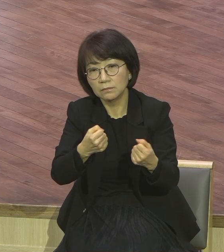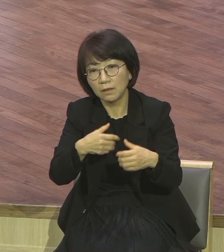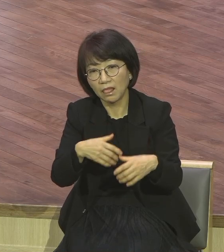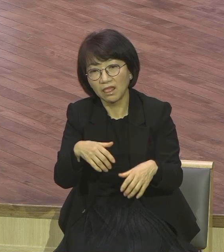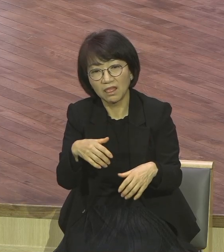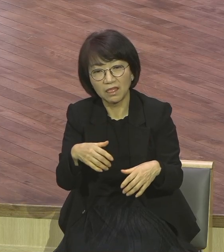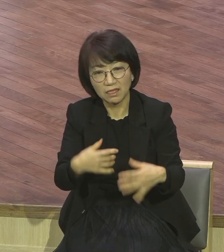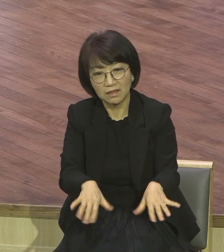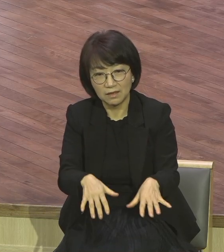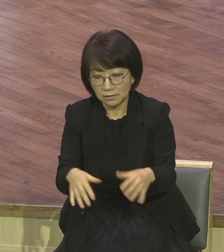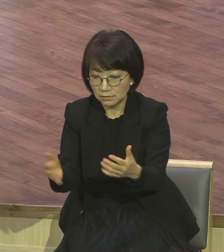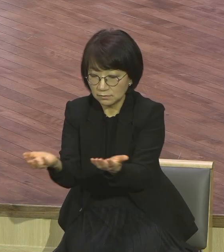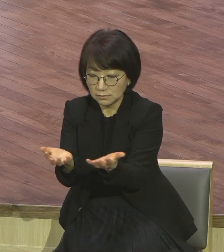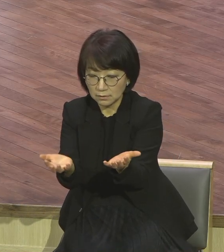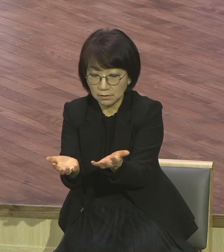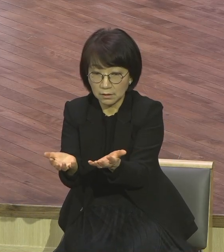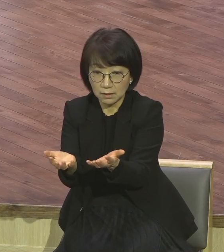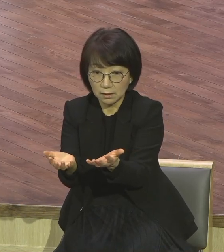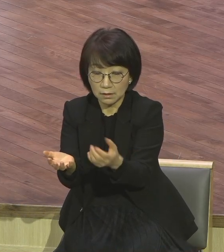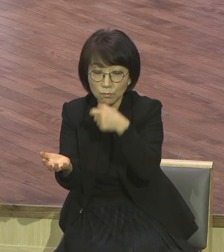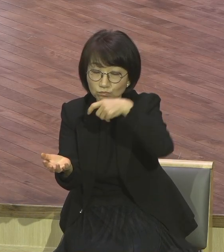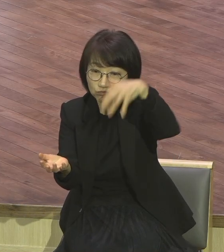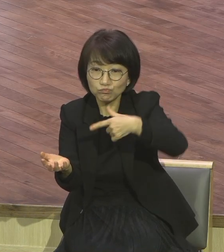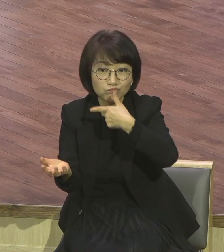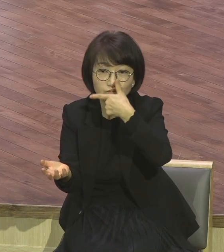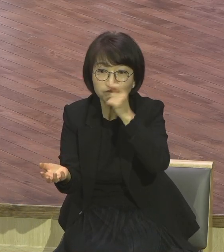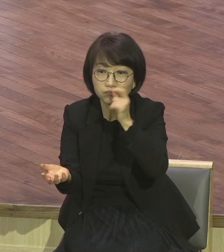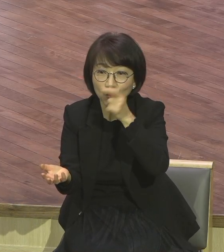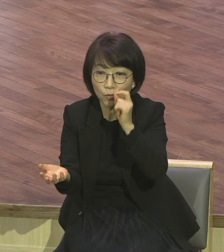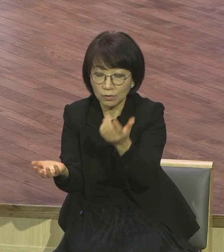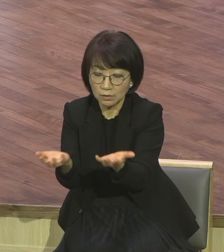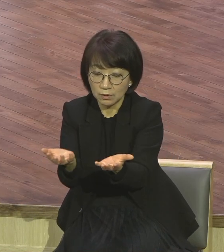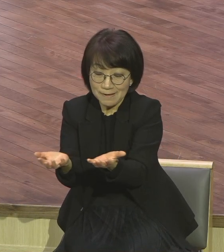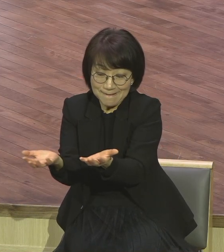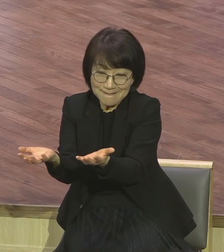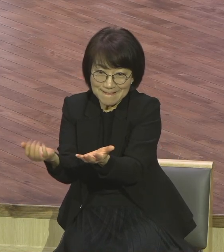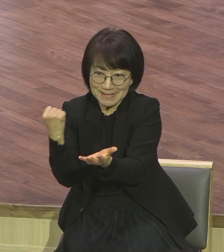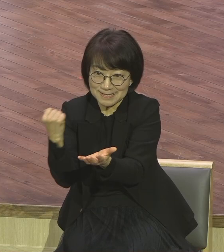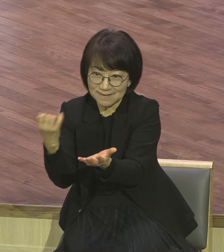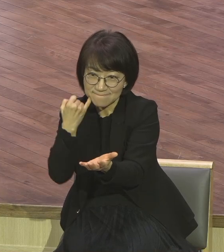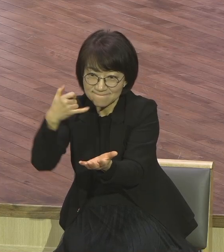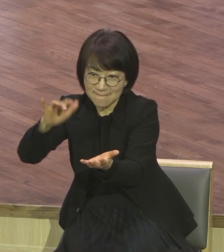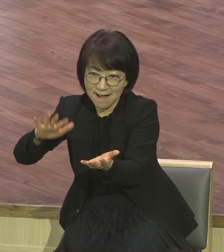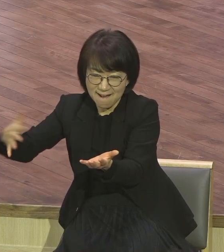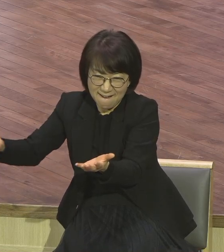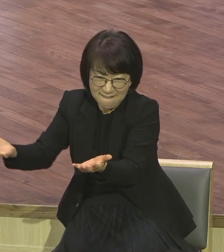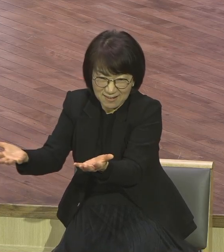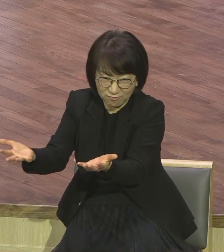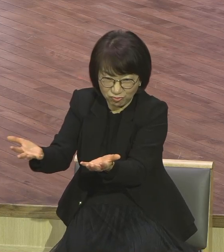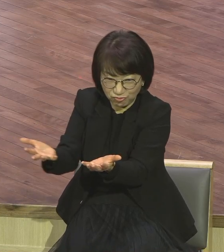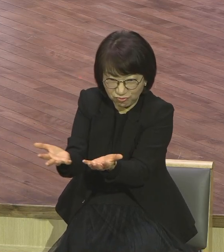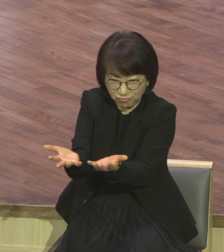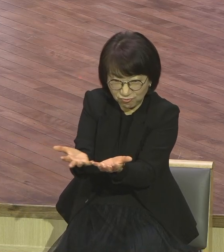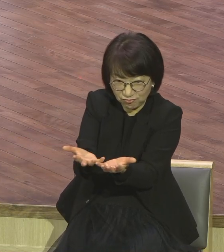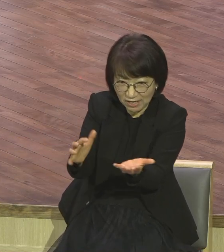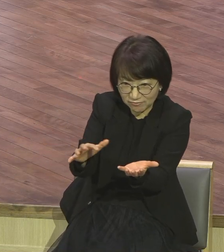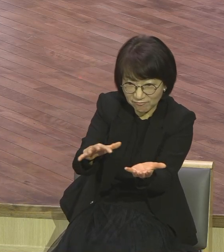힘이 약해지면 바닷물이 밀고 올라옵니다. 바닷물이 쫙 상류까지 침범합니다. 이렇게 되면 어떻게